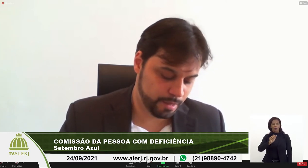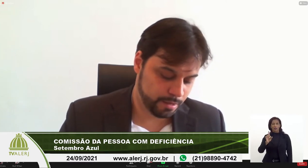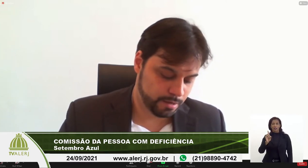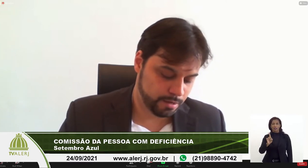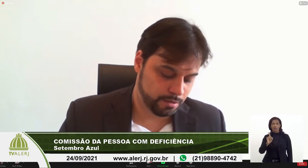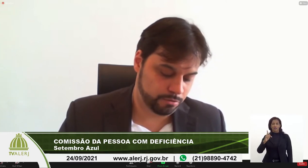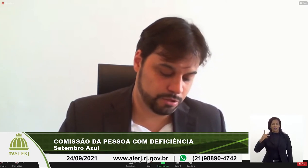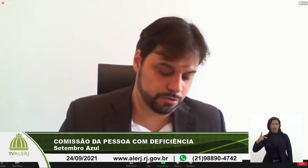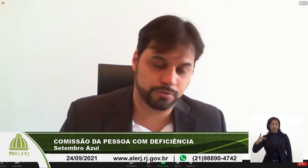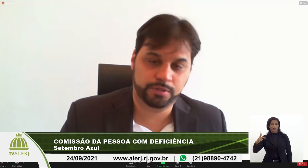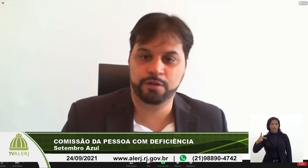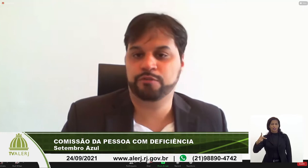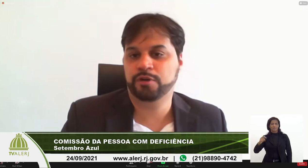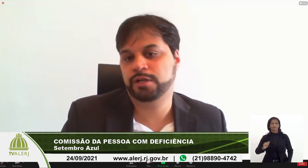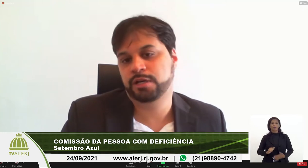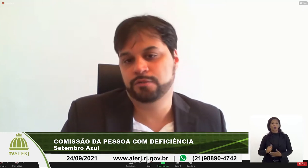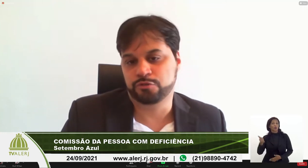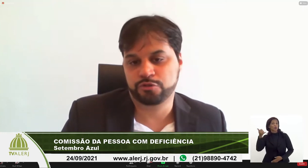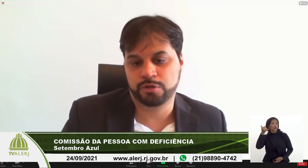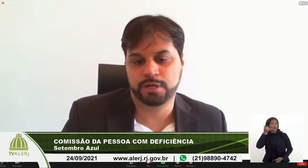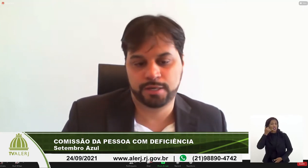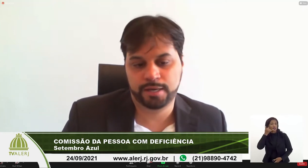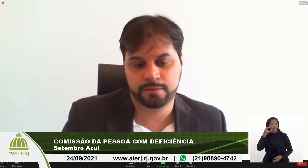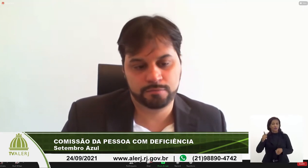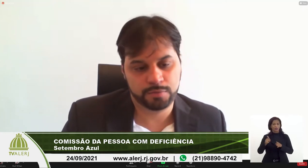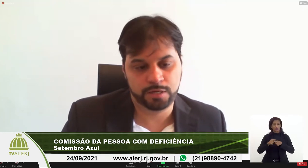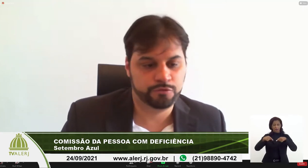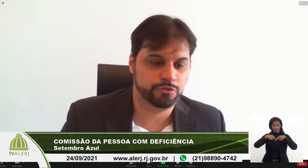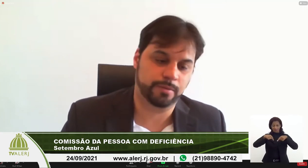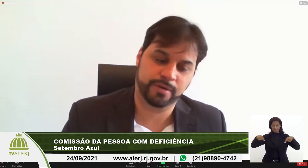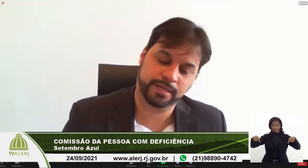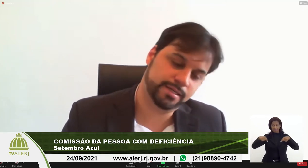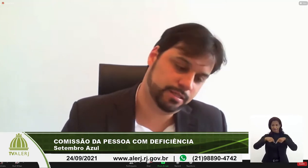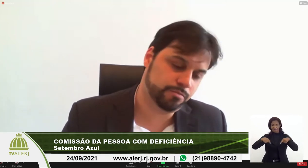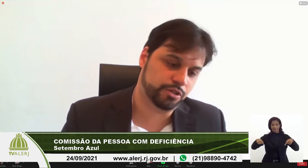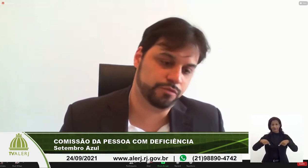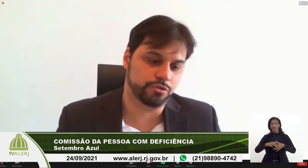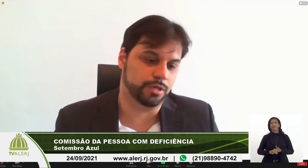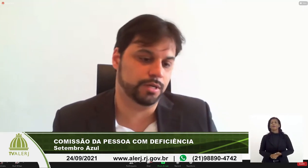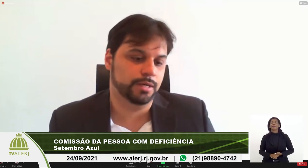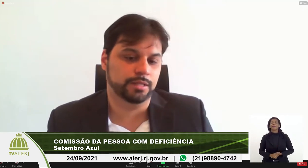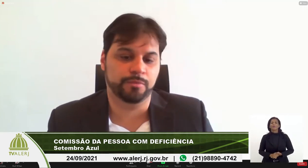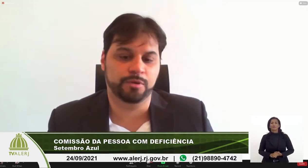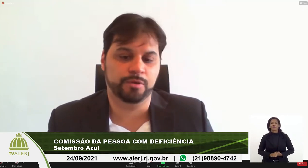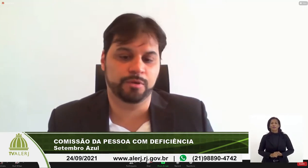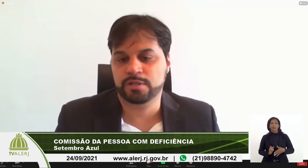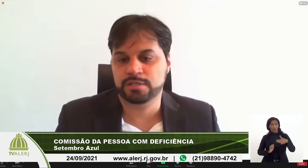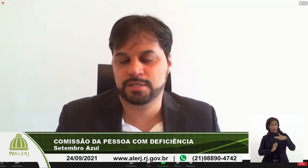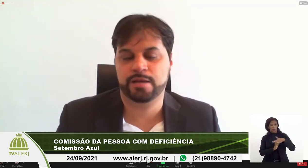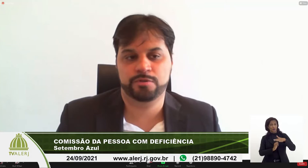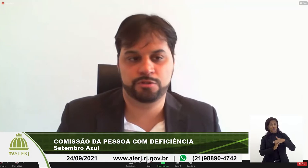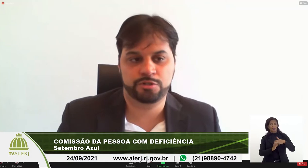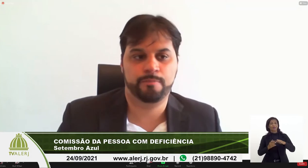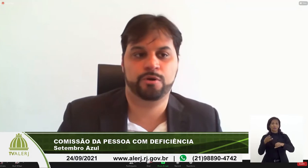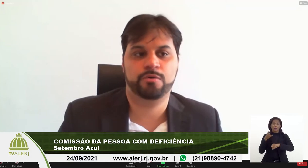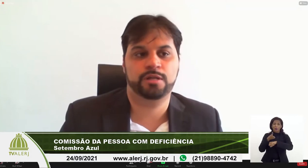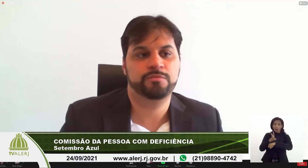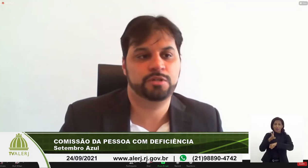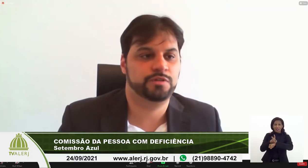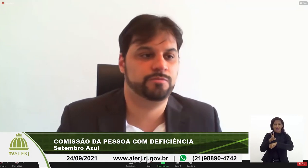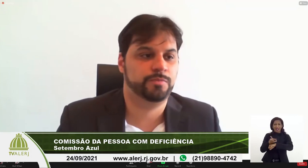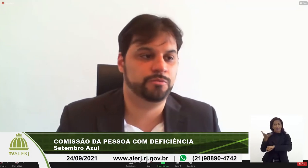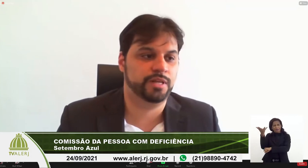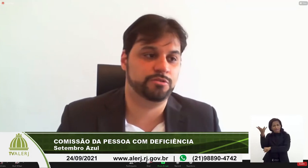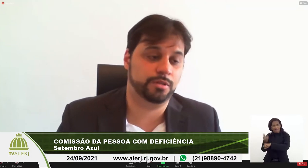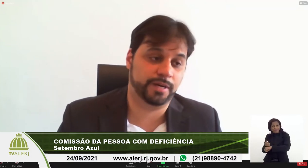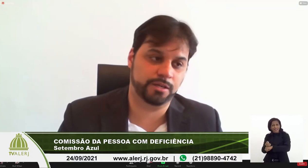e o nosso telefone que ele funciona ele funciona para a ligação mas funciona também muito por WhatsApp a gente vai procurar